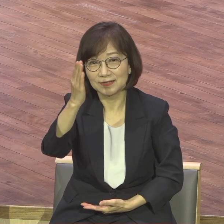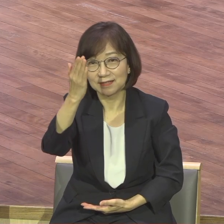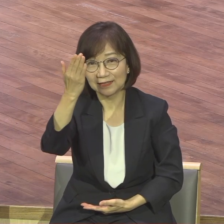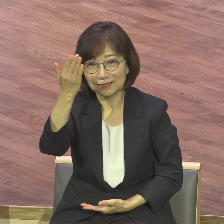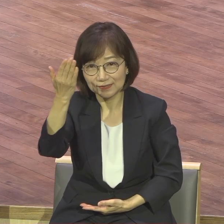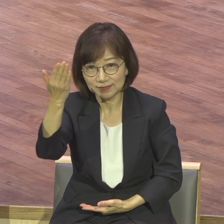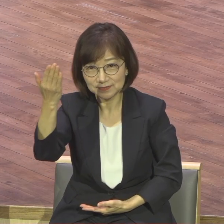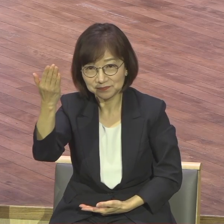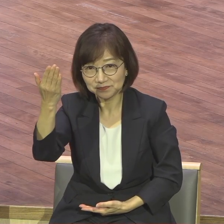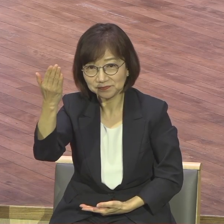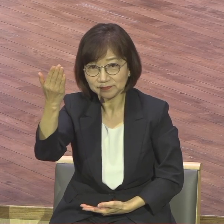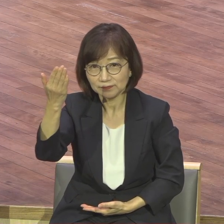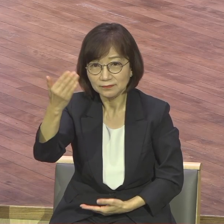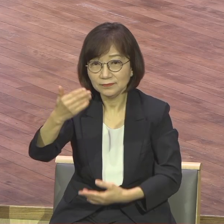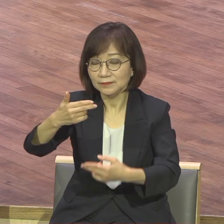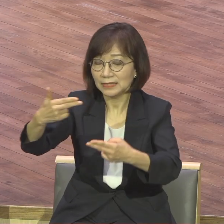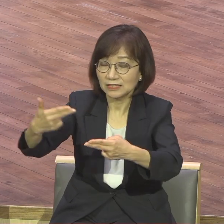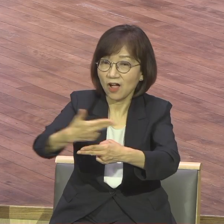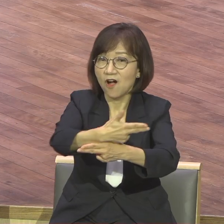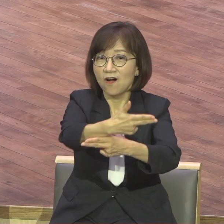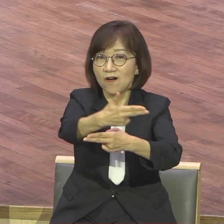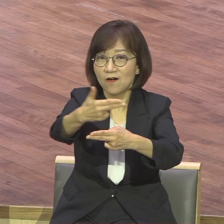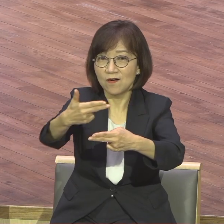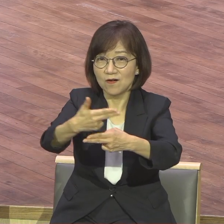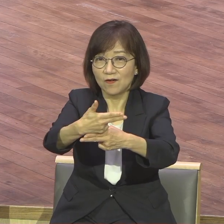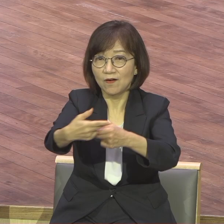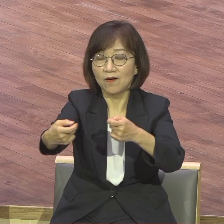너의 힘을